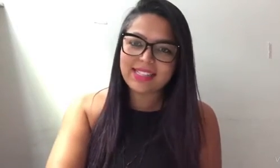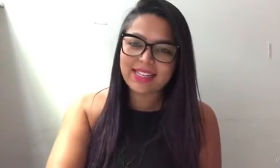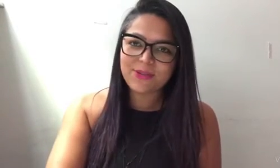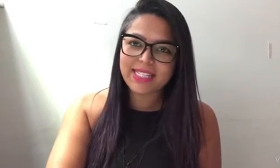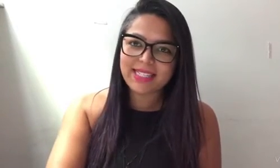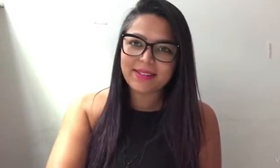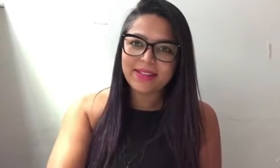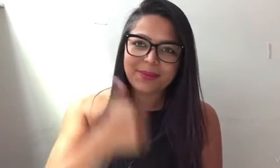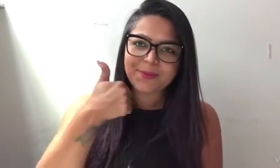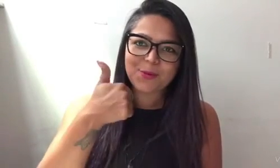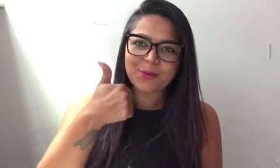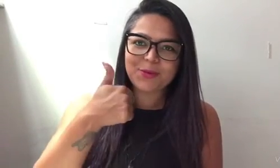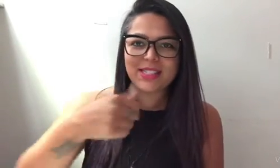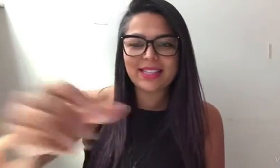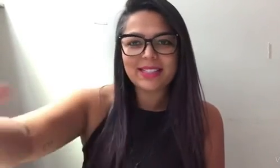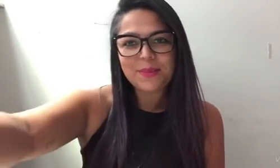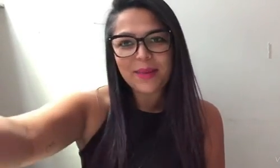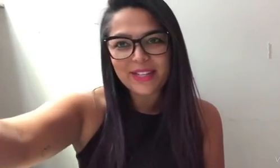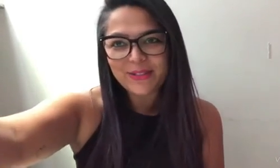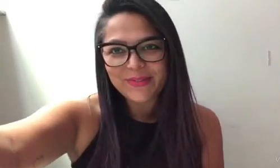esse canal crescer. Conto com vocês. Beijo. Beijo.